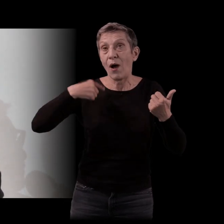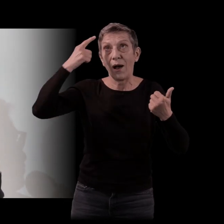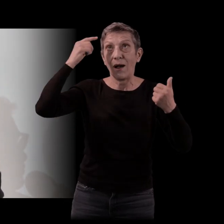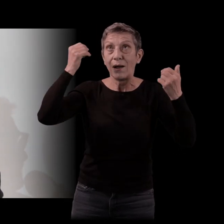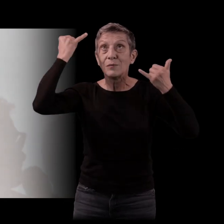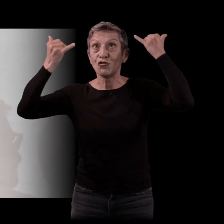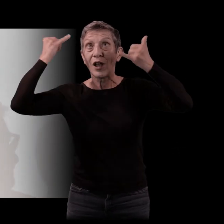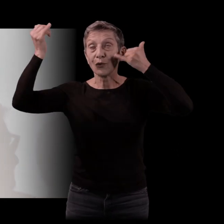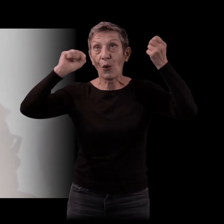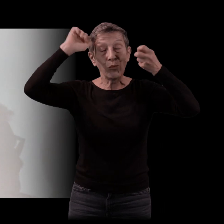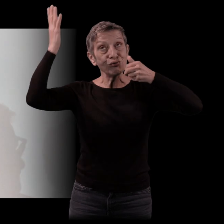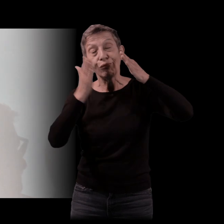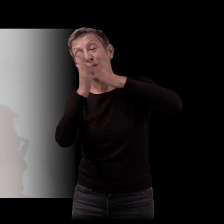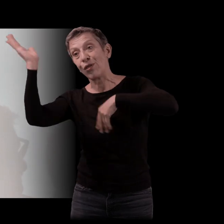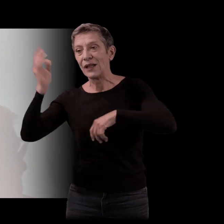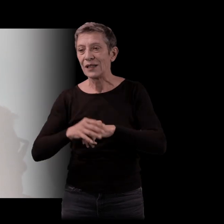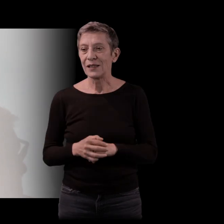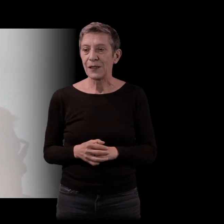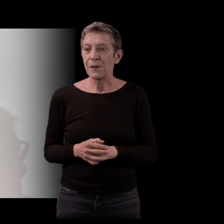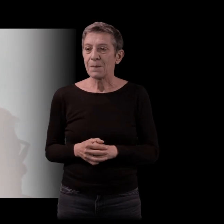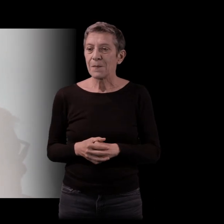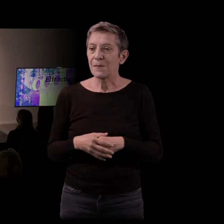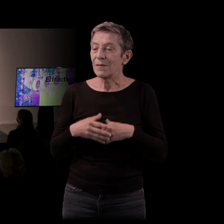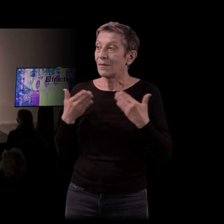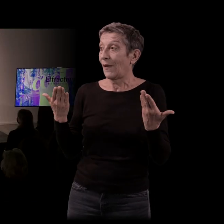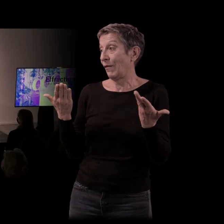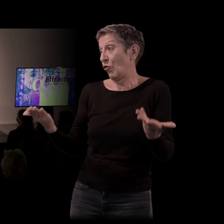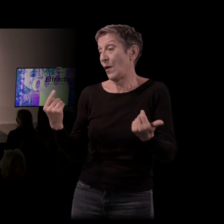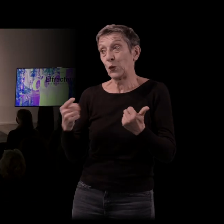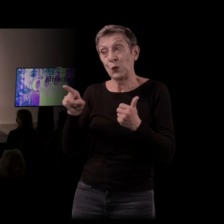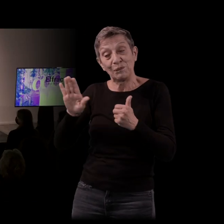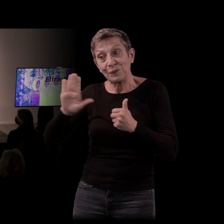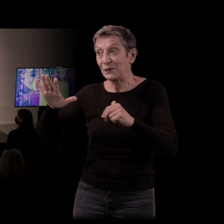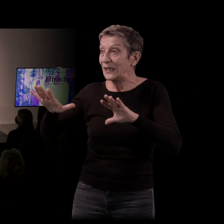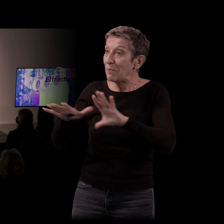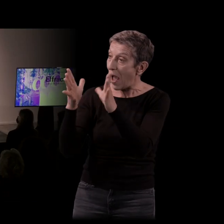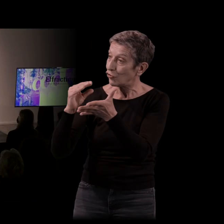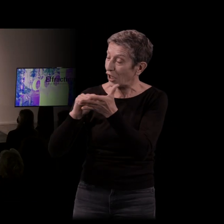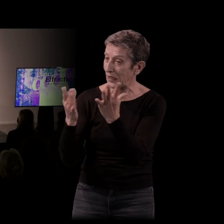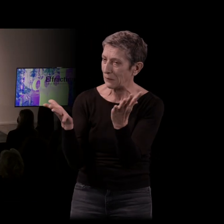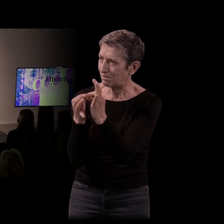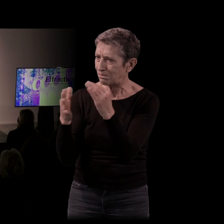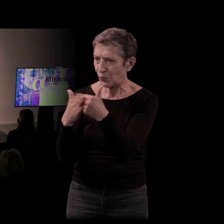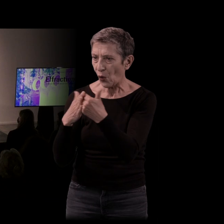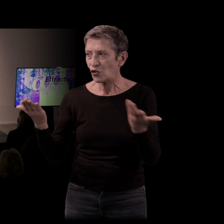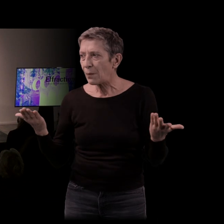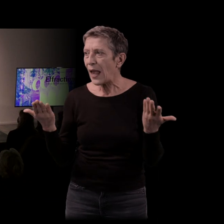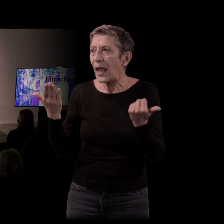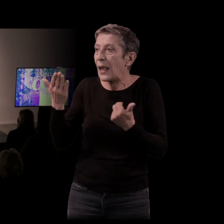beaucoup. Notez encore une fois cette proximité entre l'image et l'écrit chez vous. Mais pourquoi vous ne vous êtes pas lancé vers des